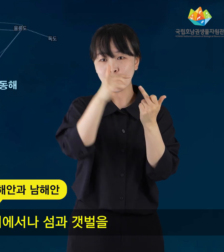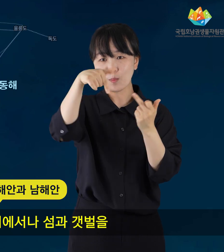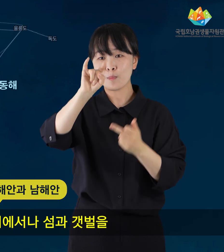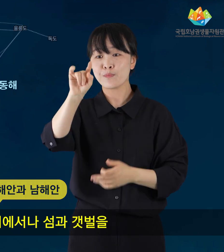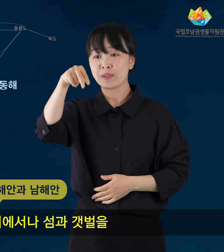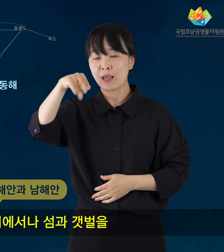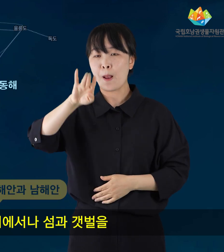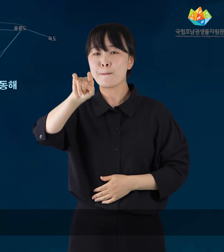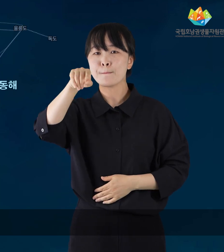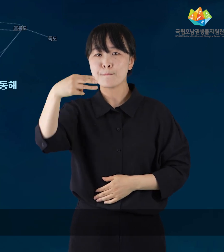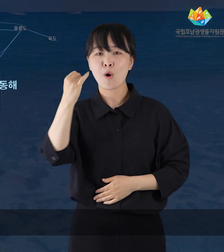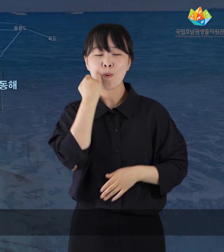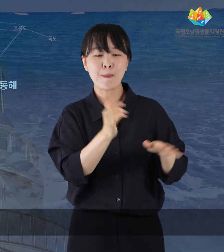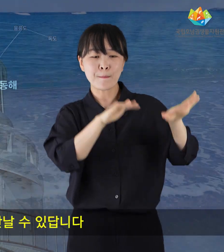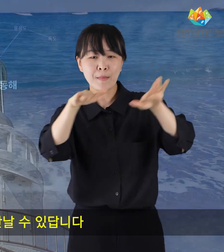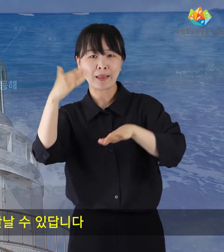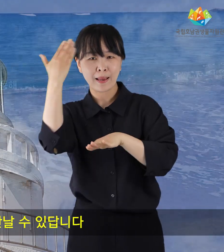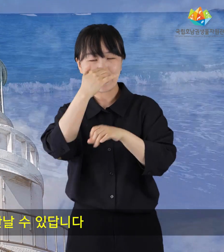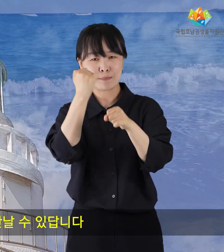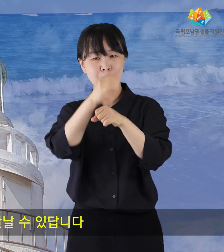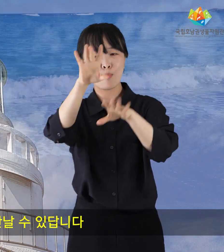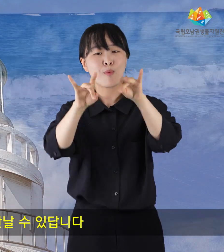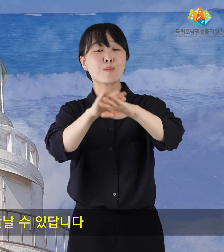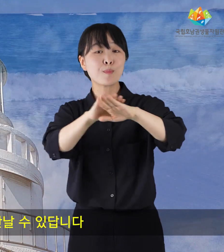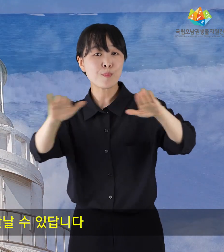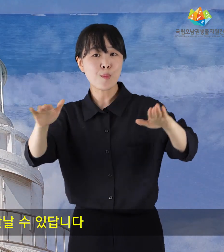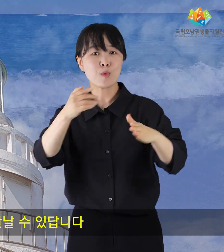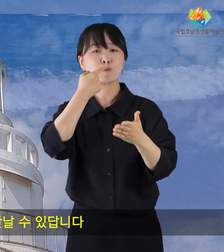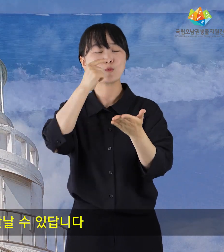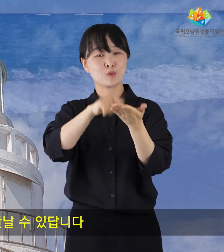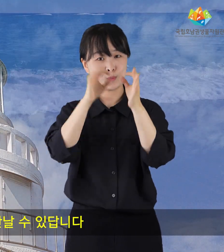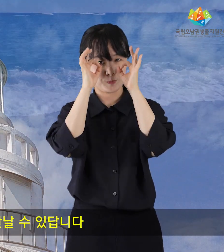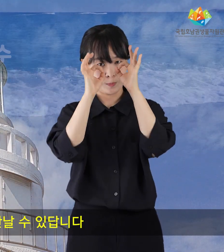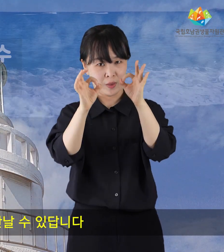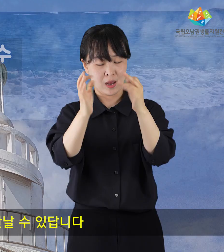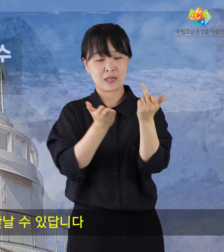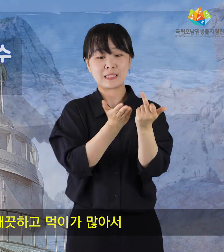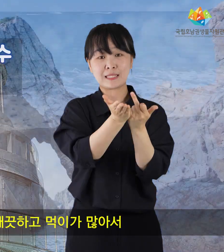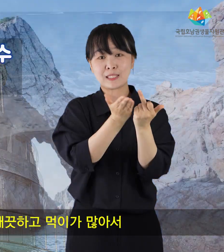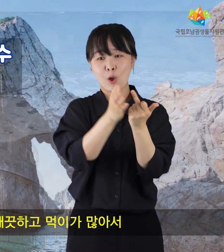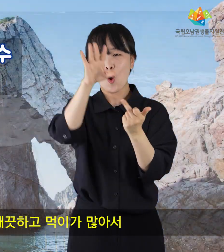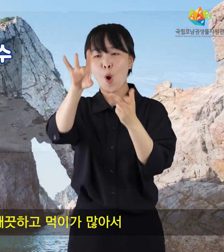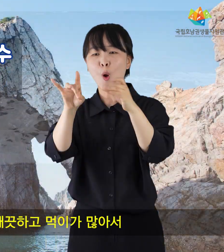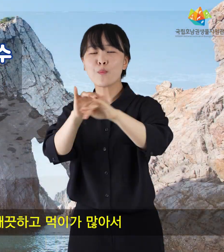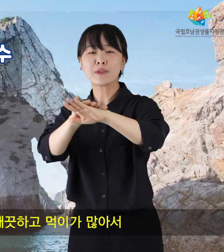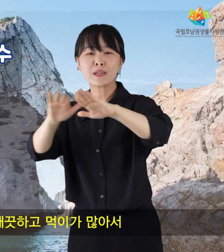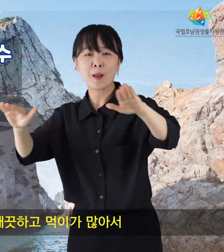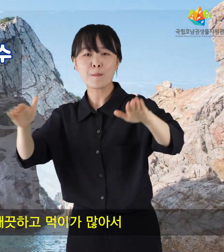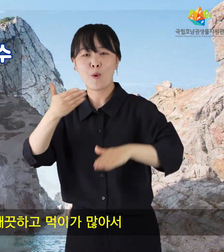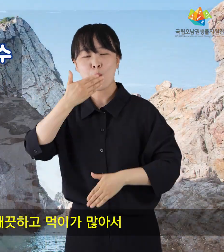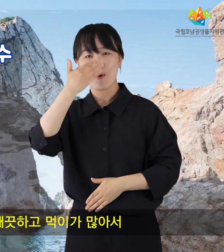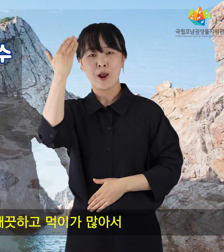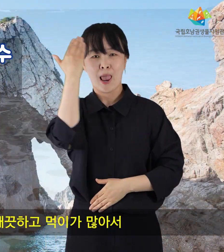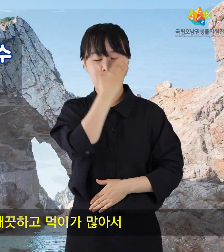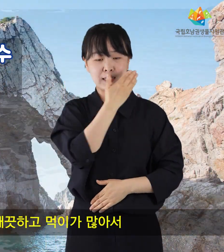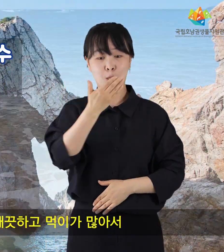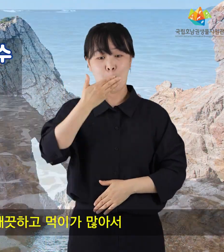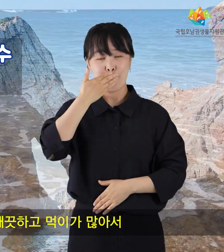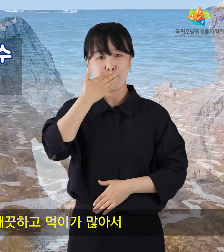갯벌을 흔히 만날 수 있답니다. 섬과 갯벌은 깨끗하고 먹이가